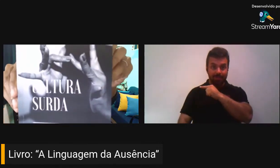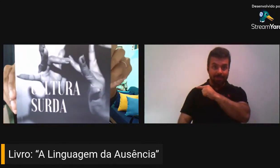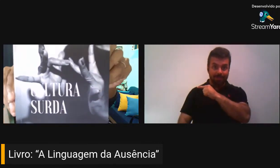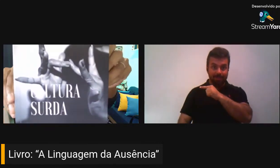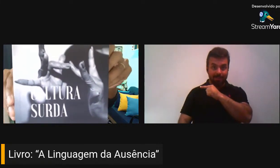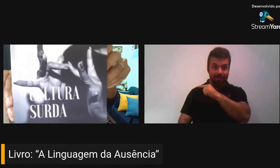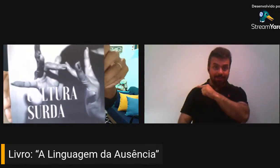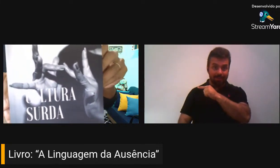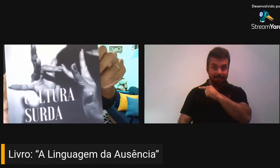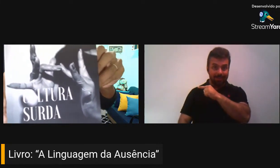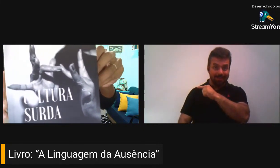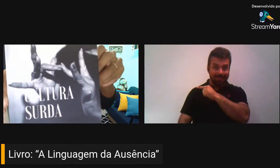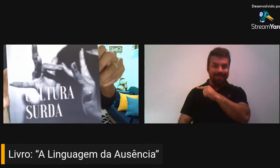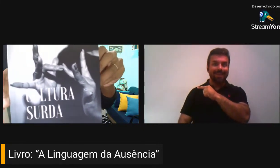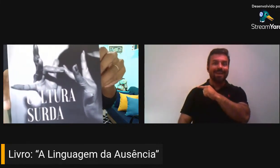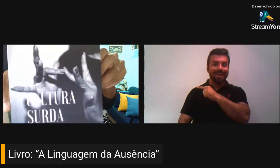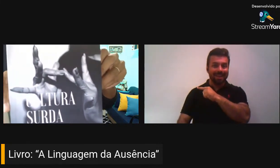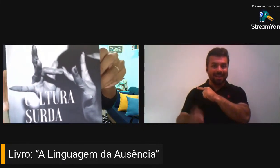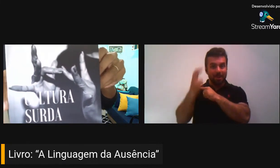Cultura Surda,